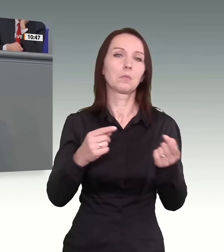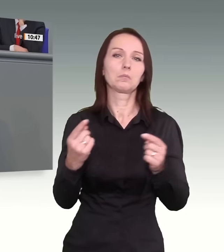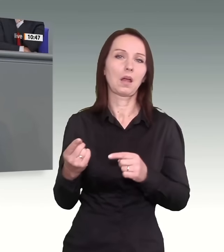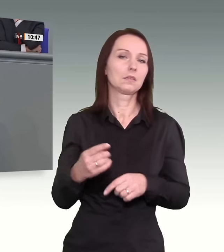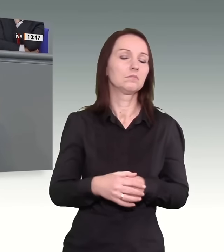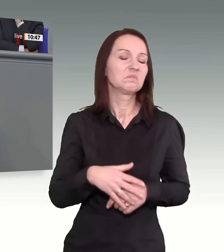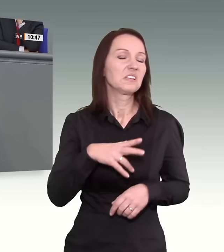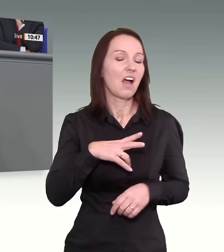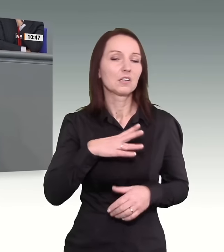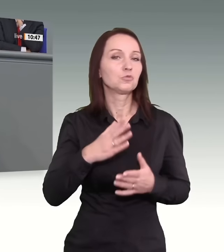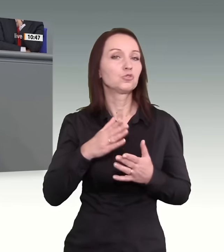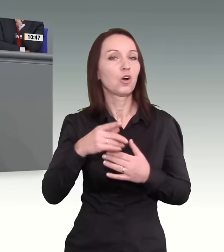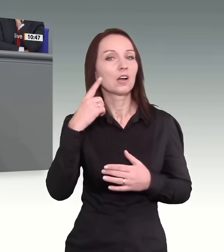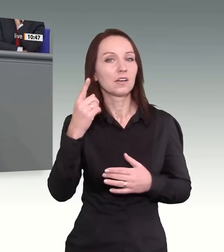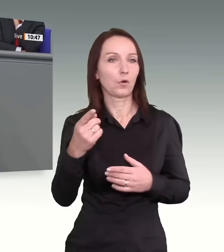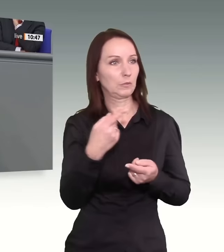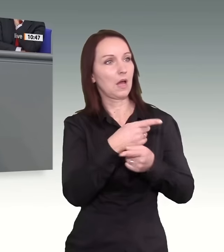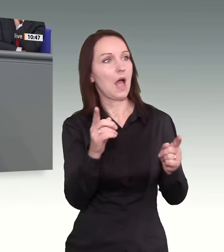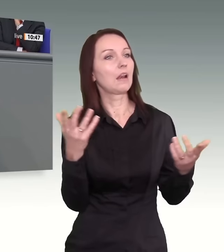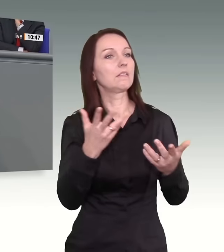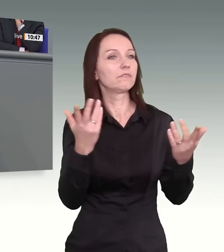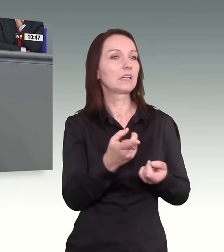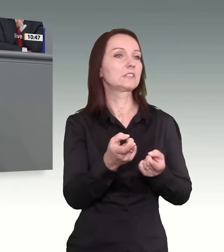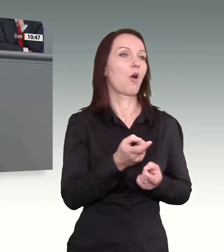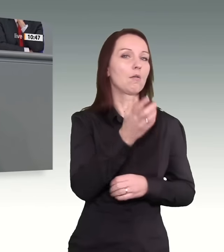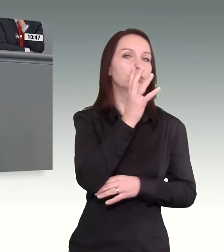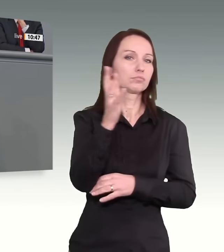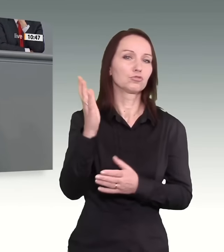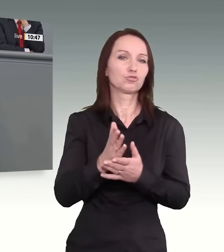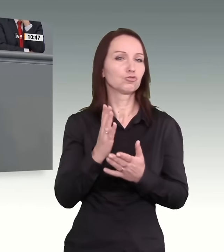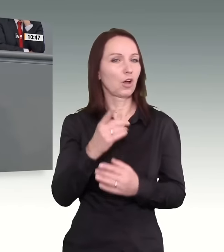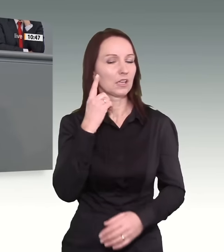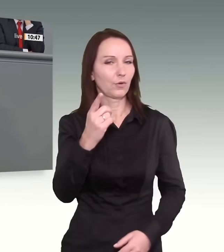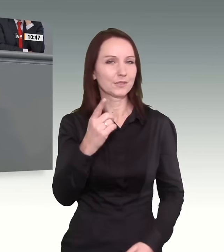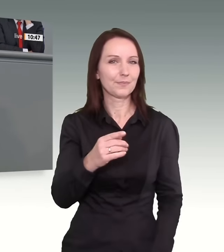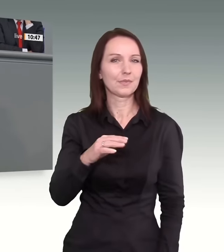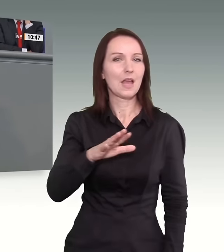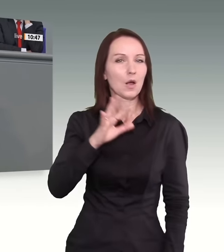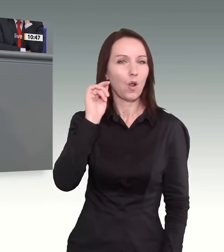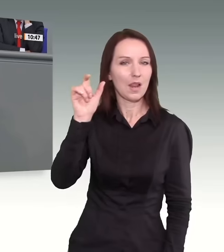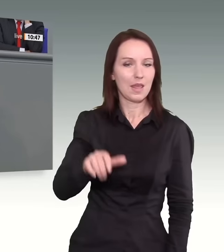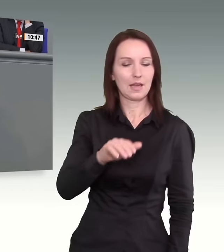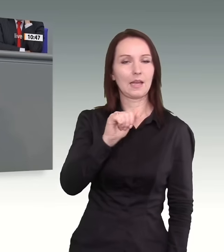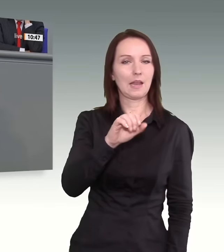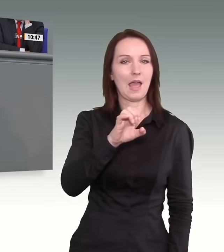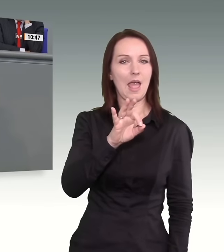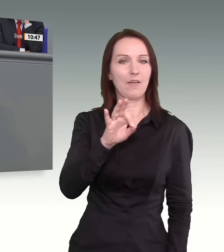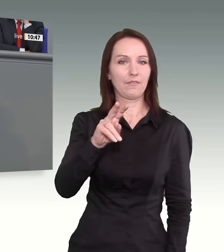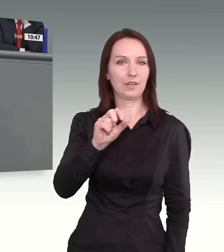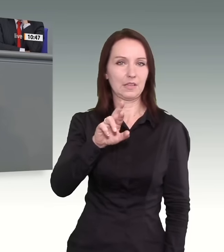was hier aufgeführt wird von allen Seiten. Und die Kollegin Effner hat gesagt, es wäre mal vielleicht ein Zeitpunkt auch